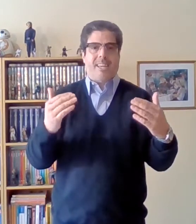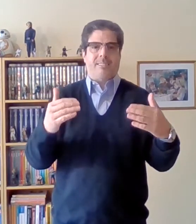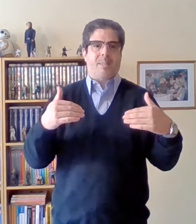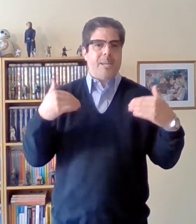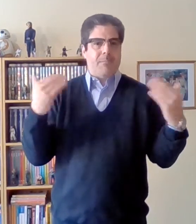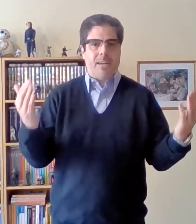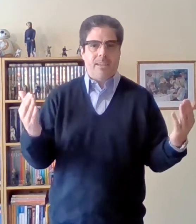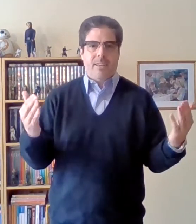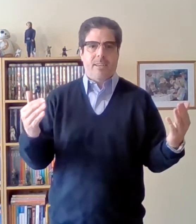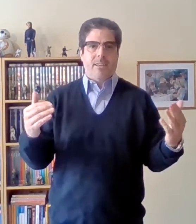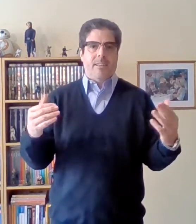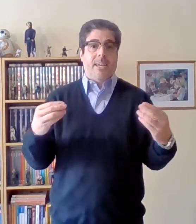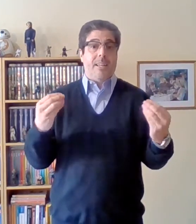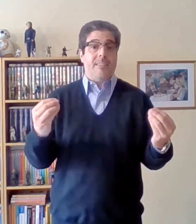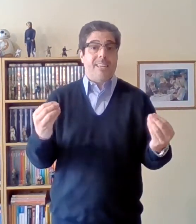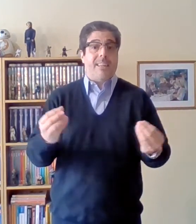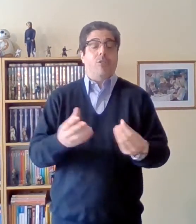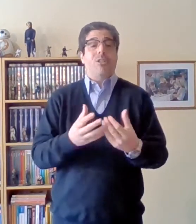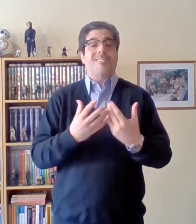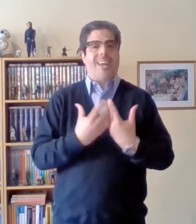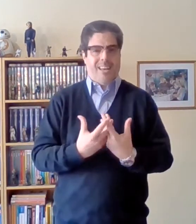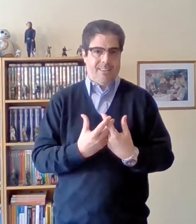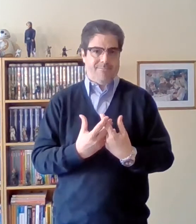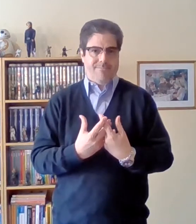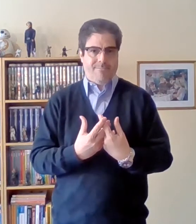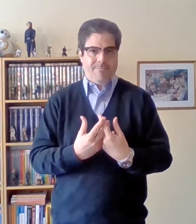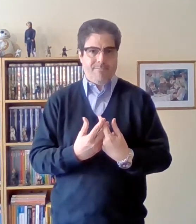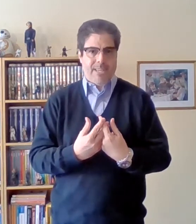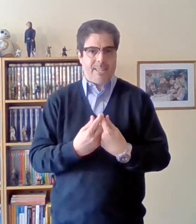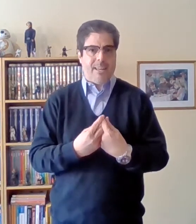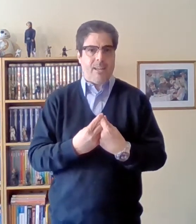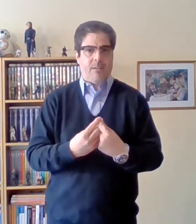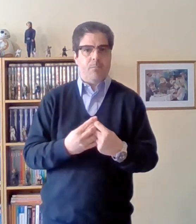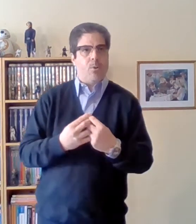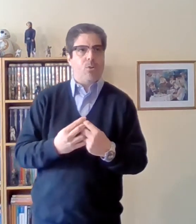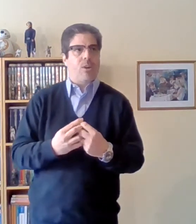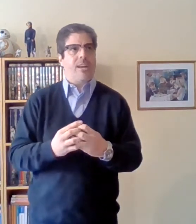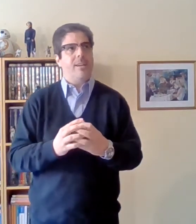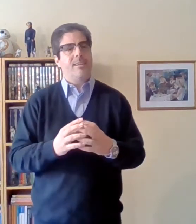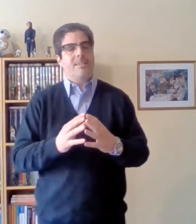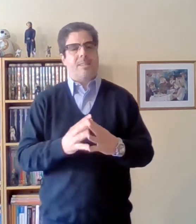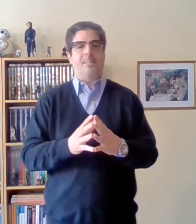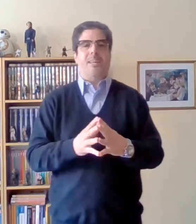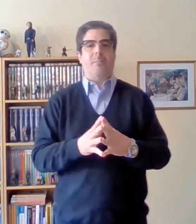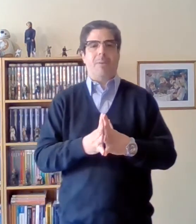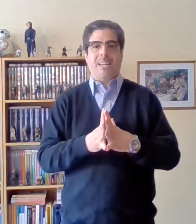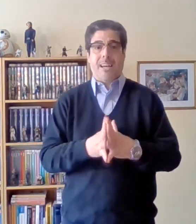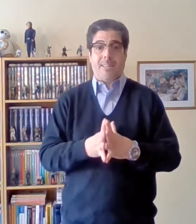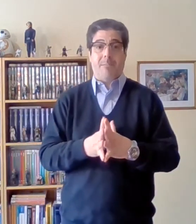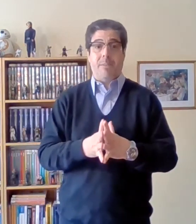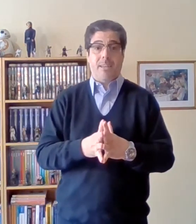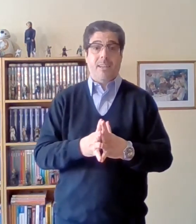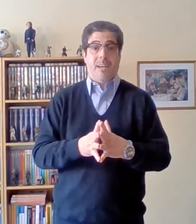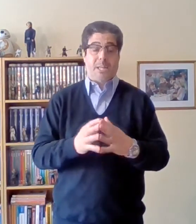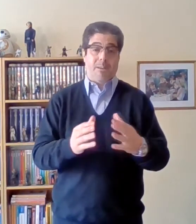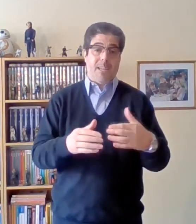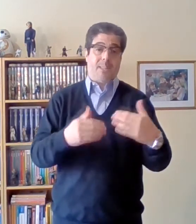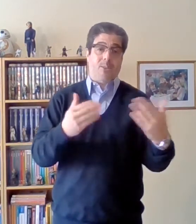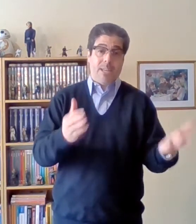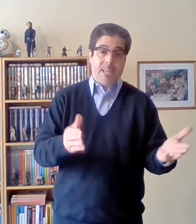extrema él decía ¿de dónde sale? este es un poco lo que él trata de explicar también a través de la teoría